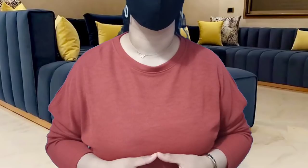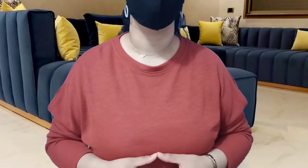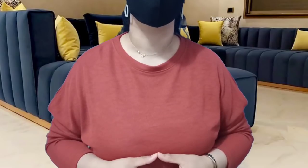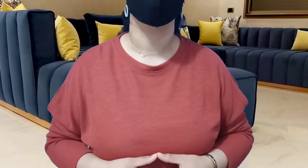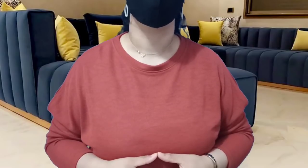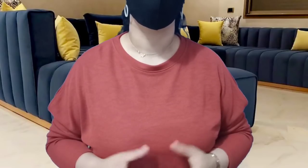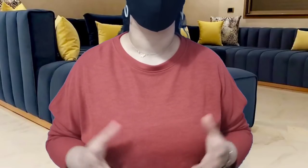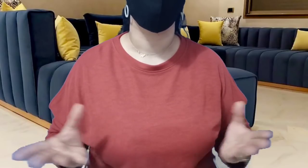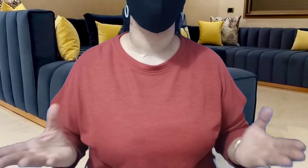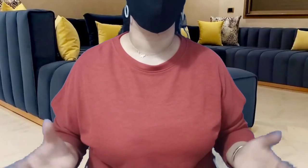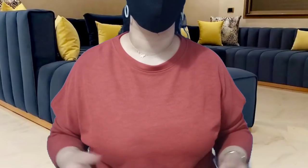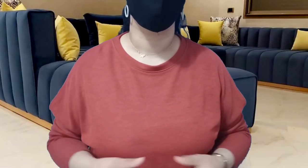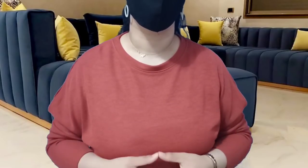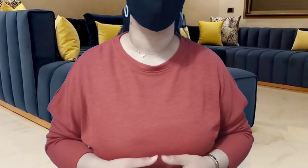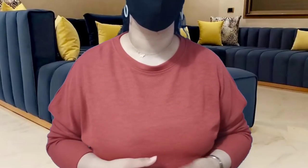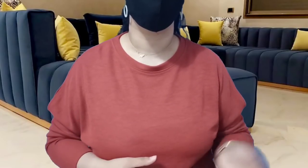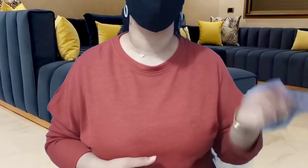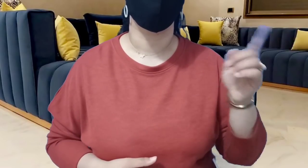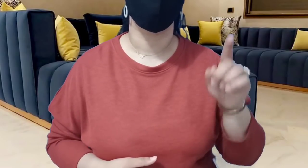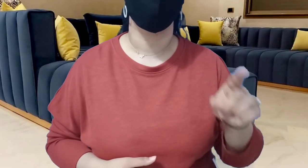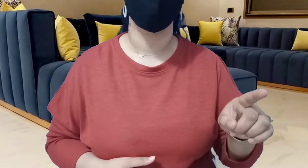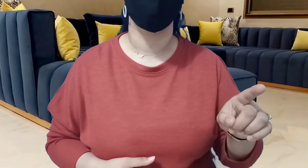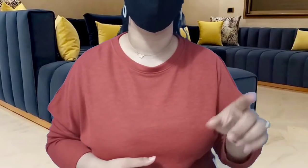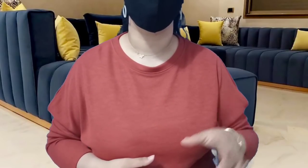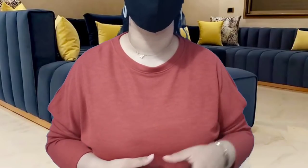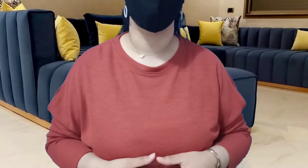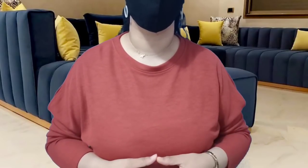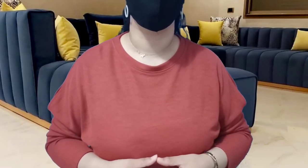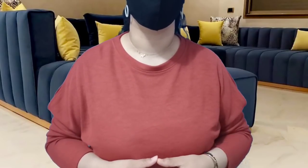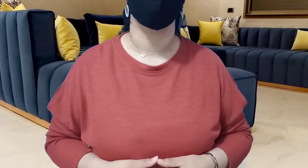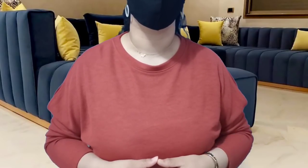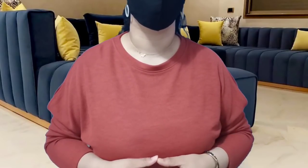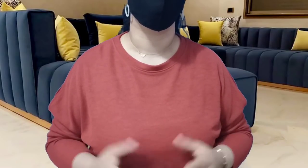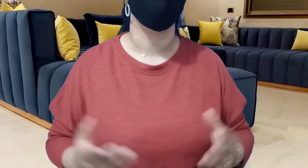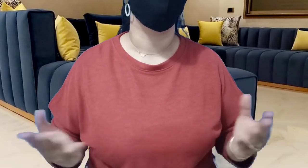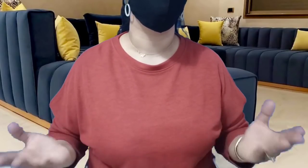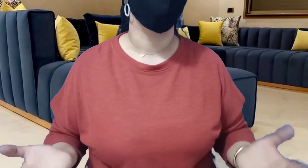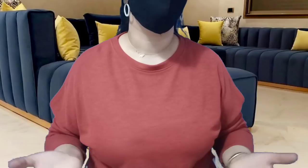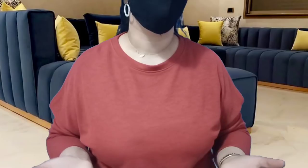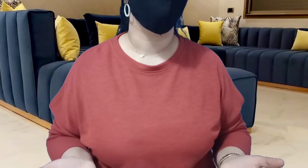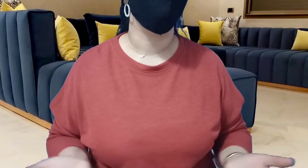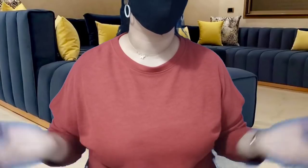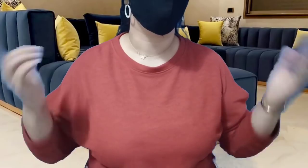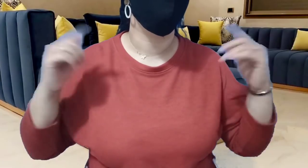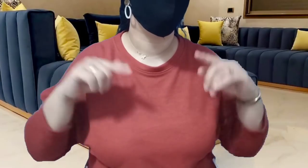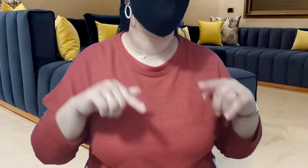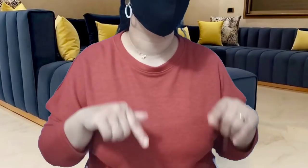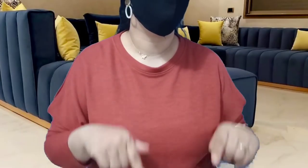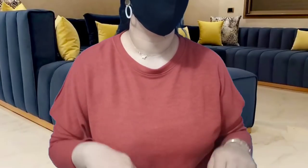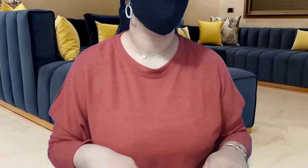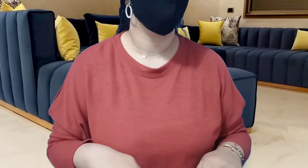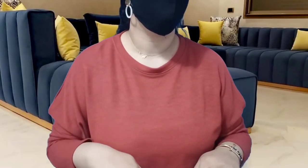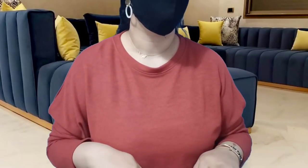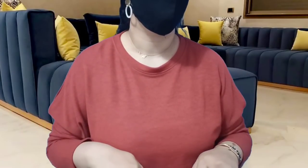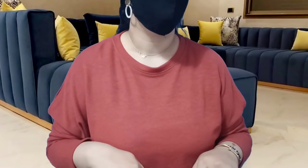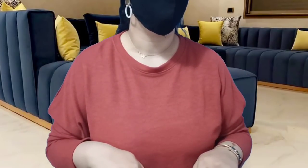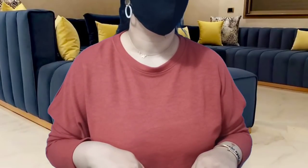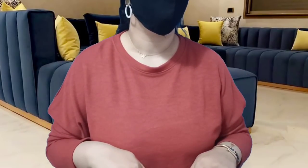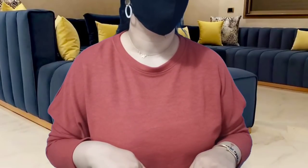وباقيها تحشم على وجه ولداتها لا يريد ولادها فش يكبروا يعيبوا عليها لكن